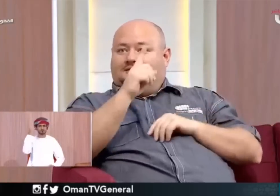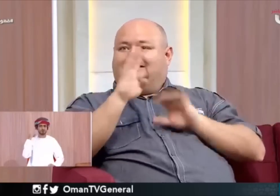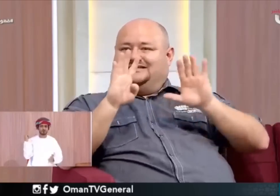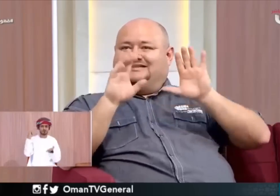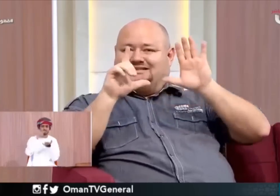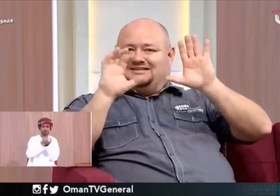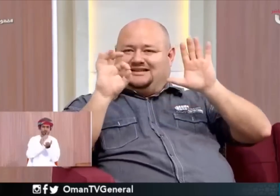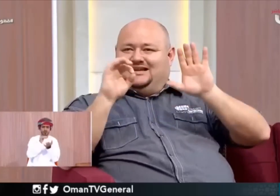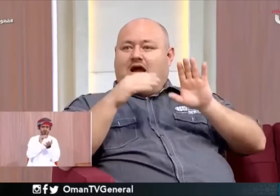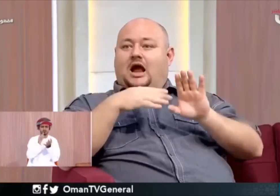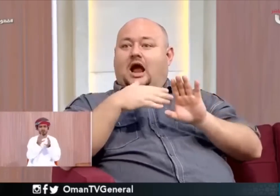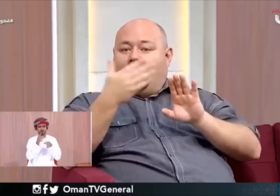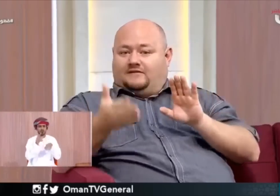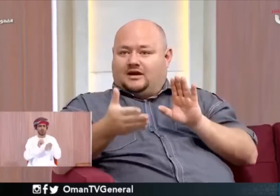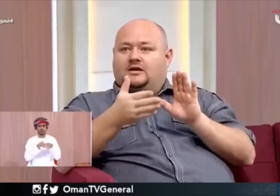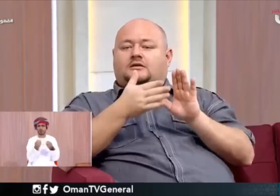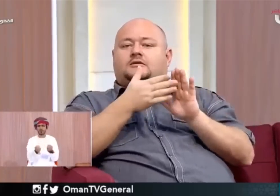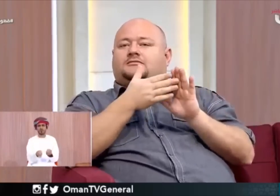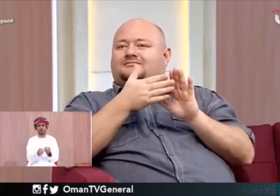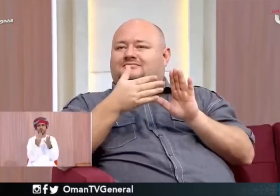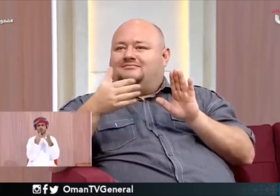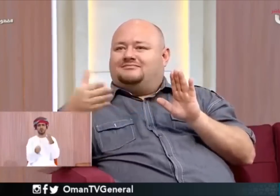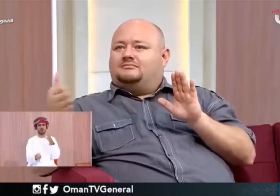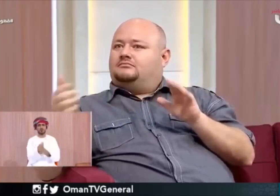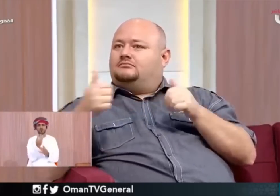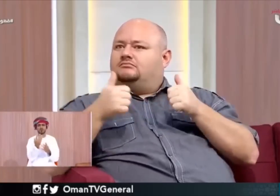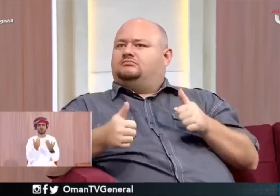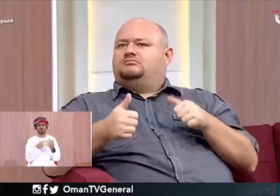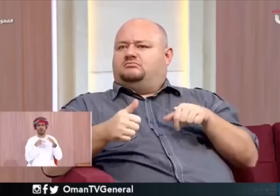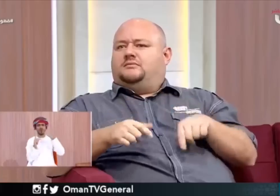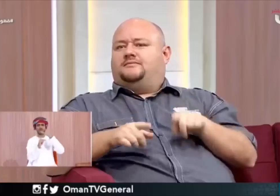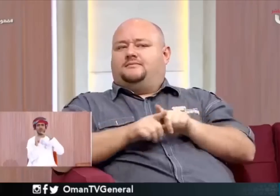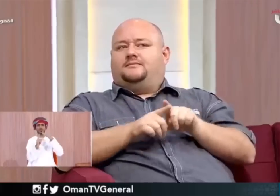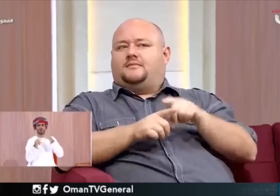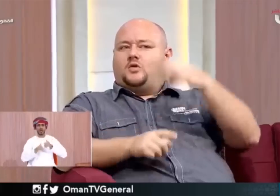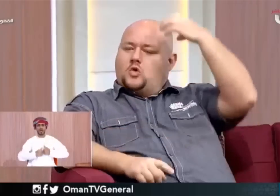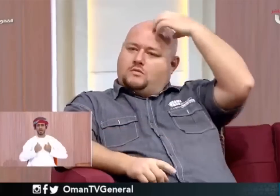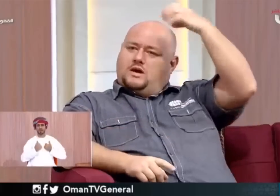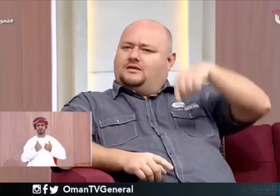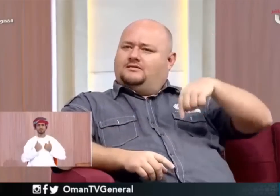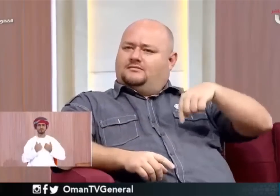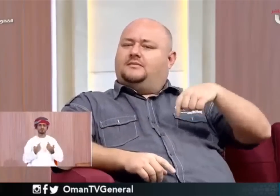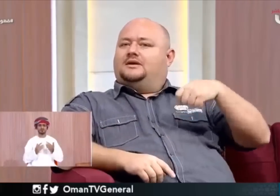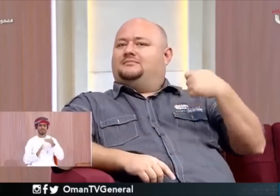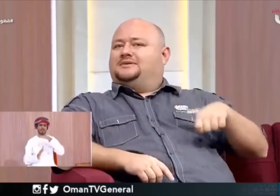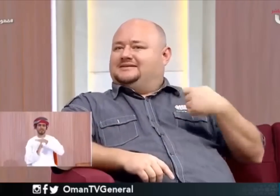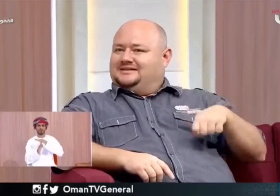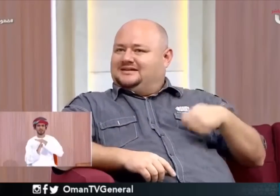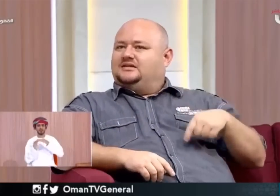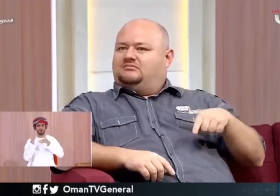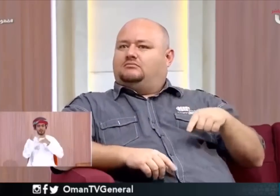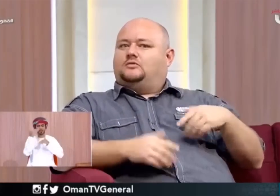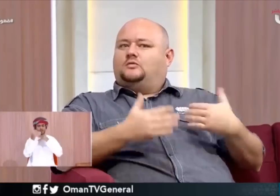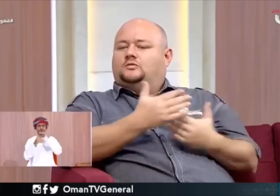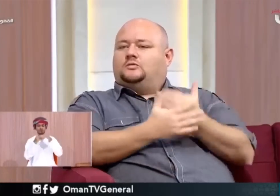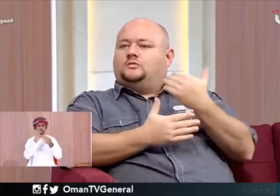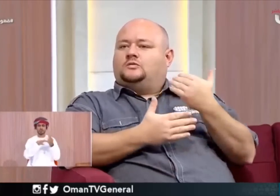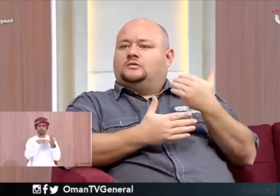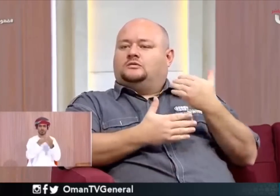حصل بعض الأمور معايا في حياتي لكن يعني بالترتيب واحدة واحدة عرفت أن أنا محتاج